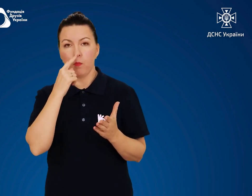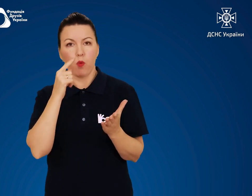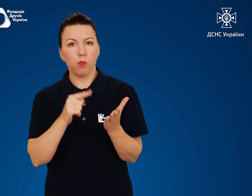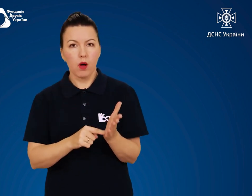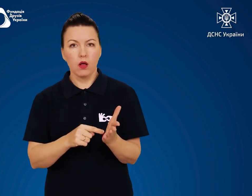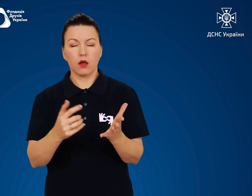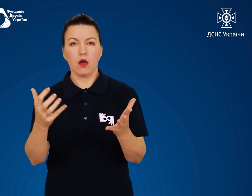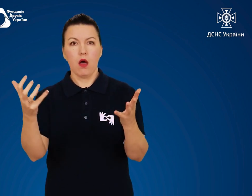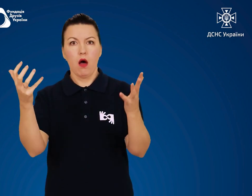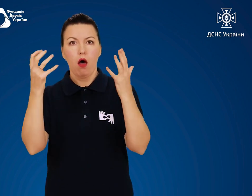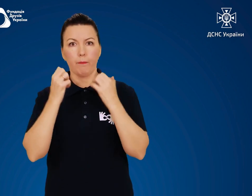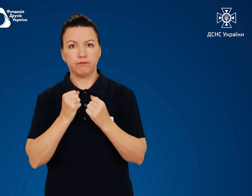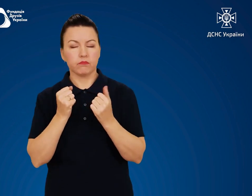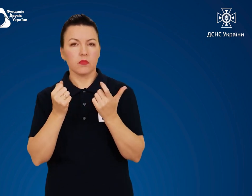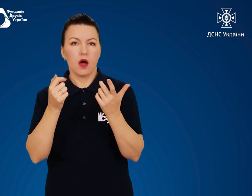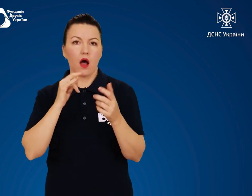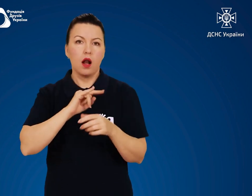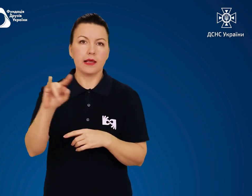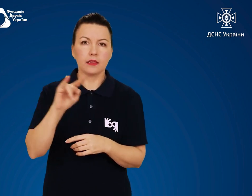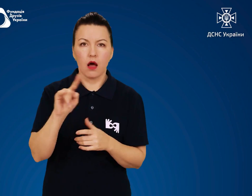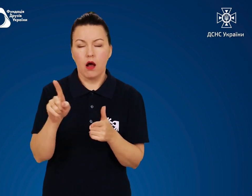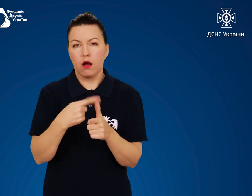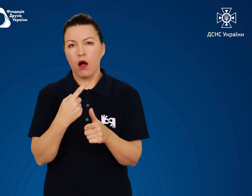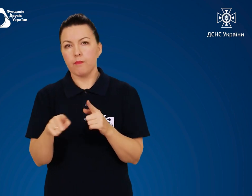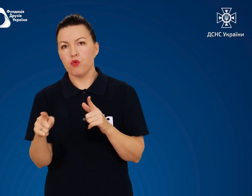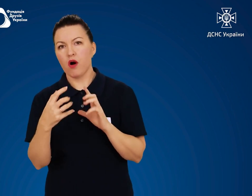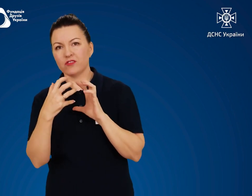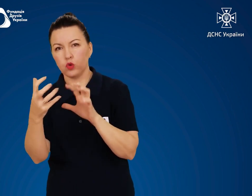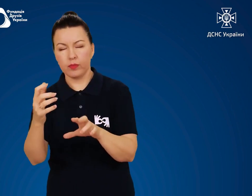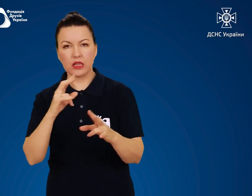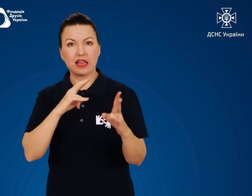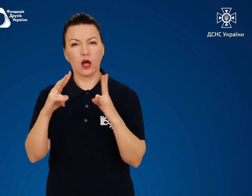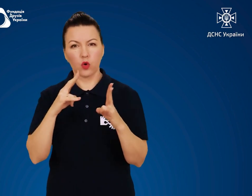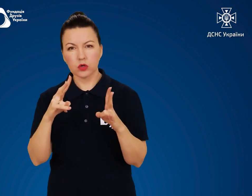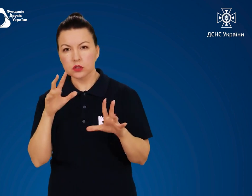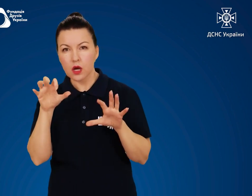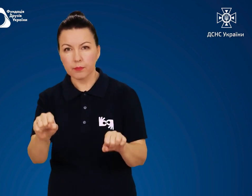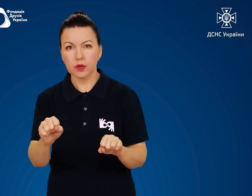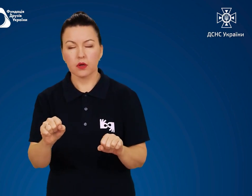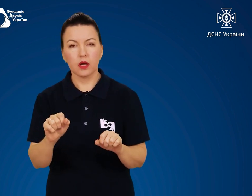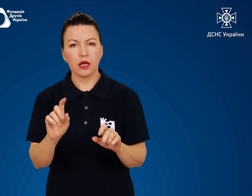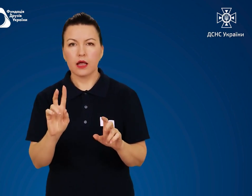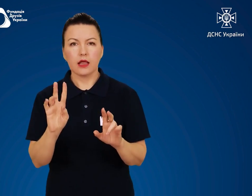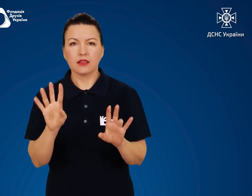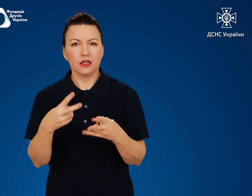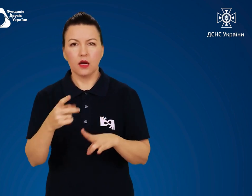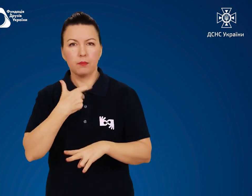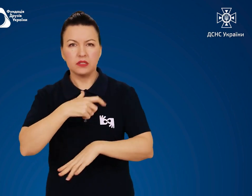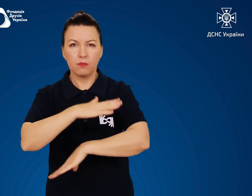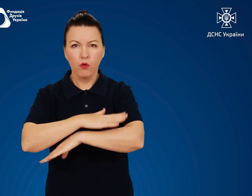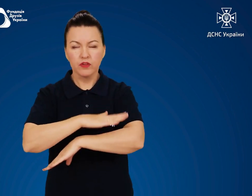виявилися в захопленому літаку або автобусі, не привертайте до себе уваги терористів